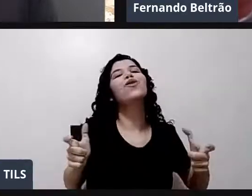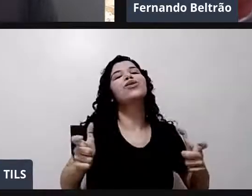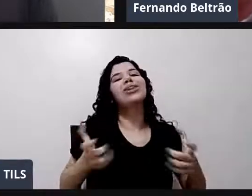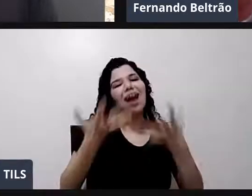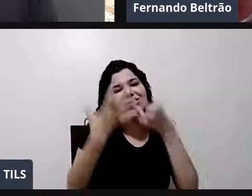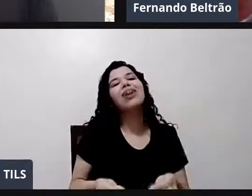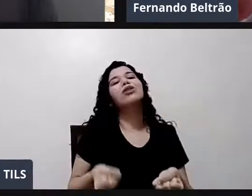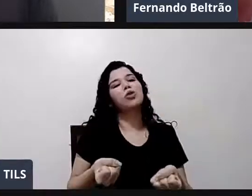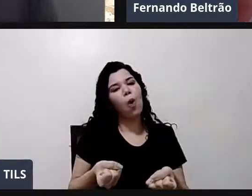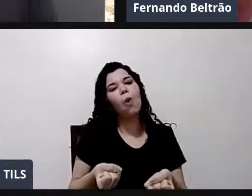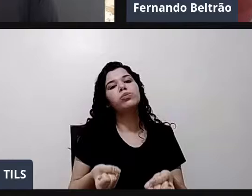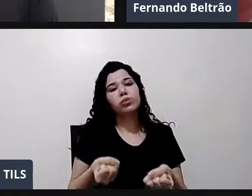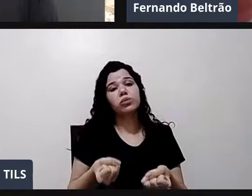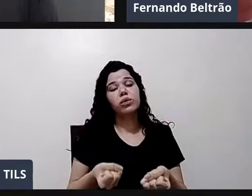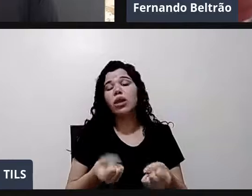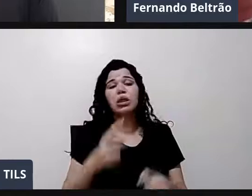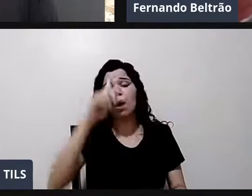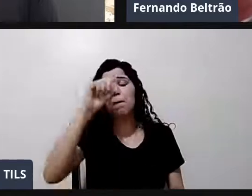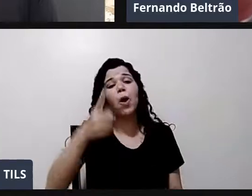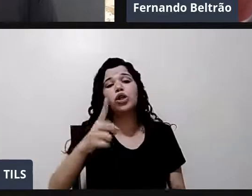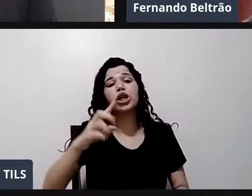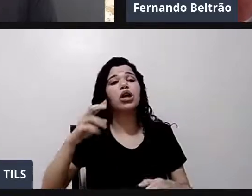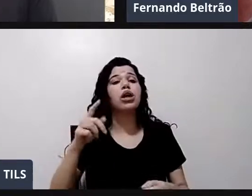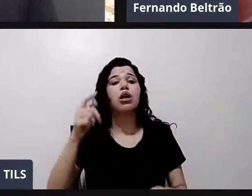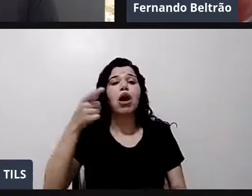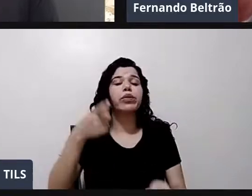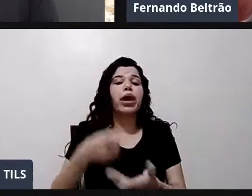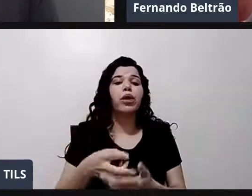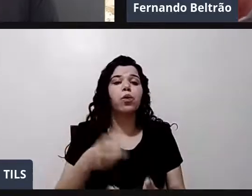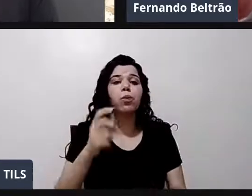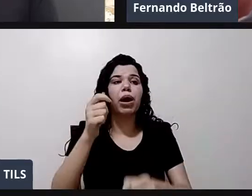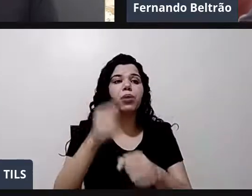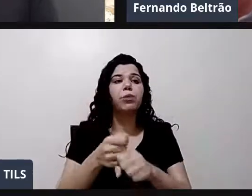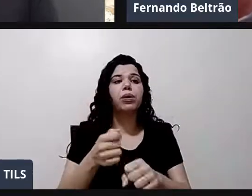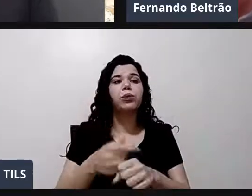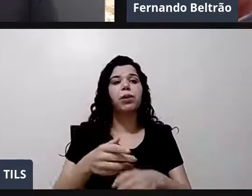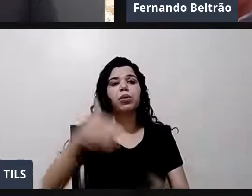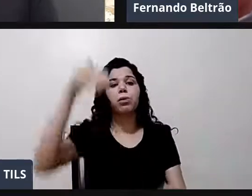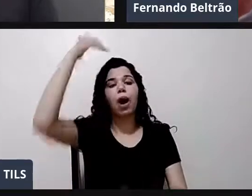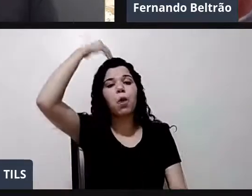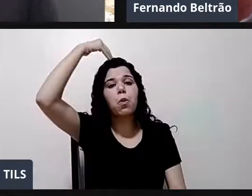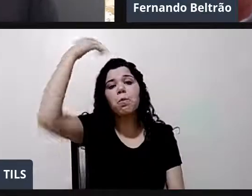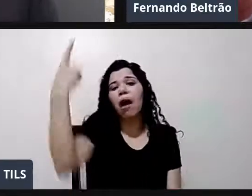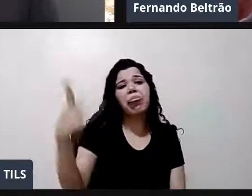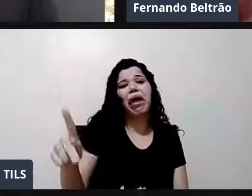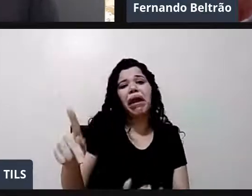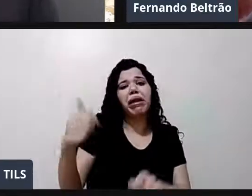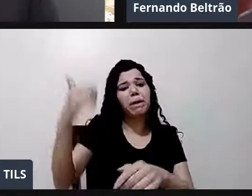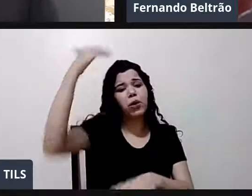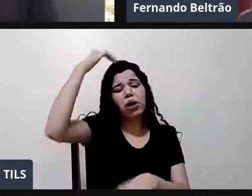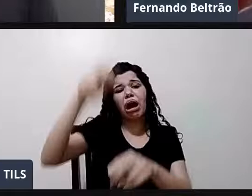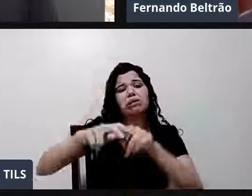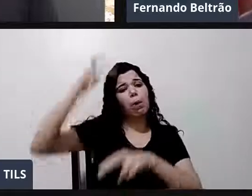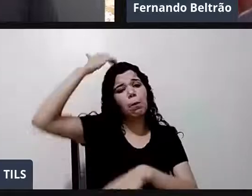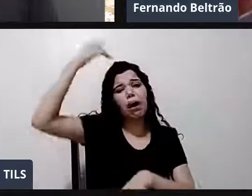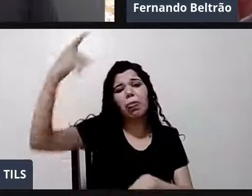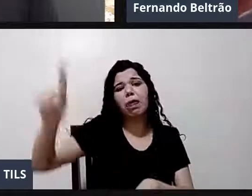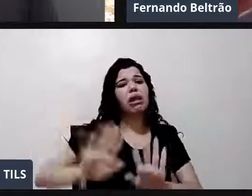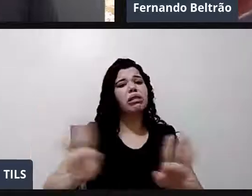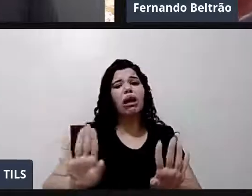está gerenciando a educação. E a gente vive um freio. Aí, veja. Eu acho que tem um outro motivo.